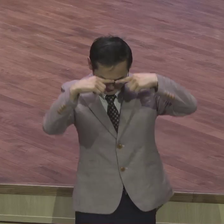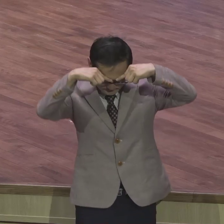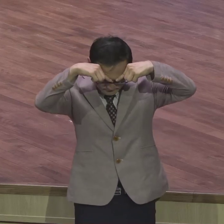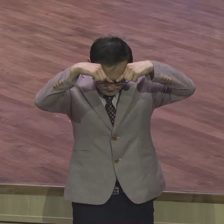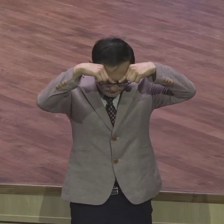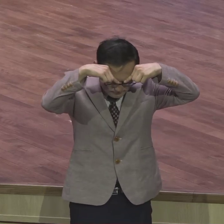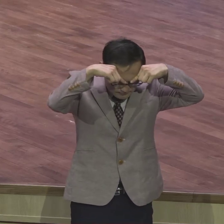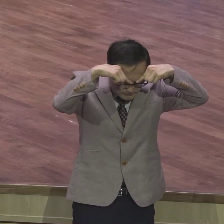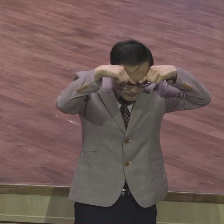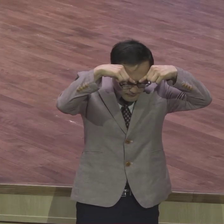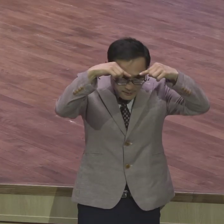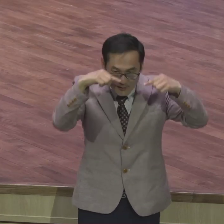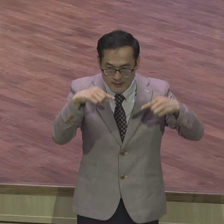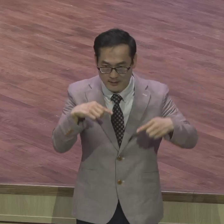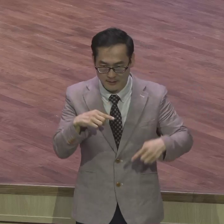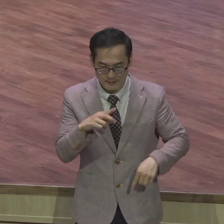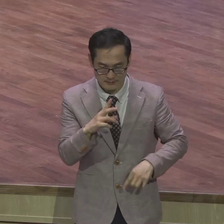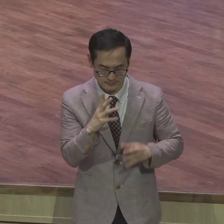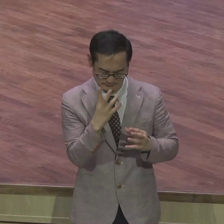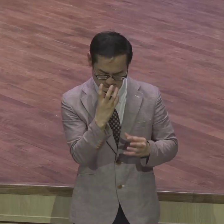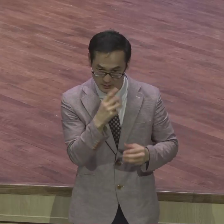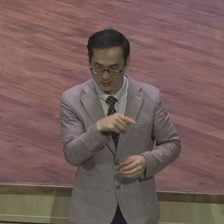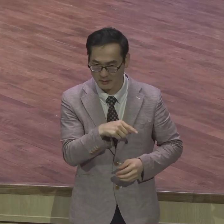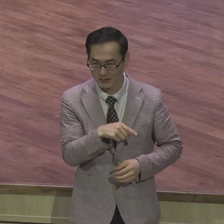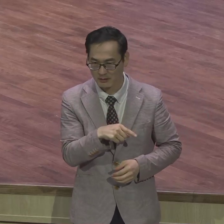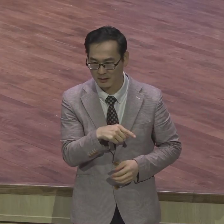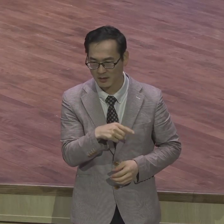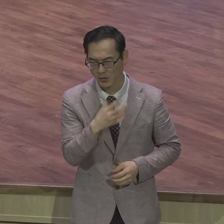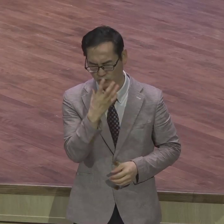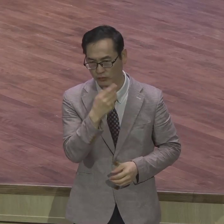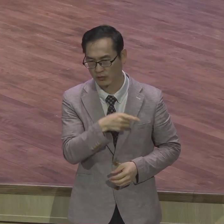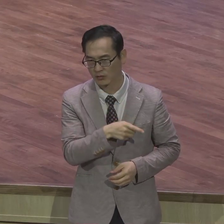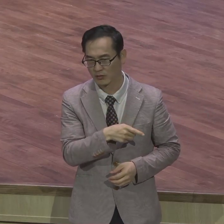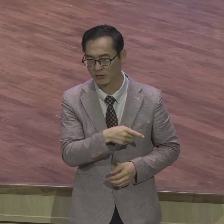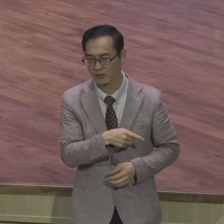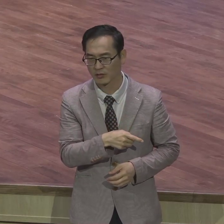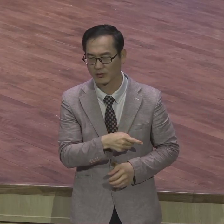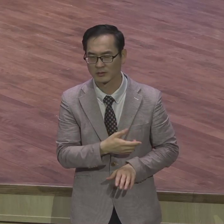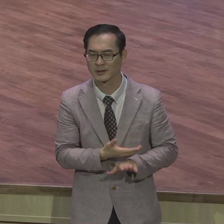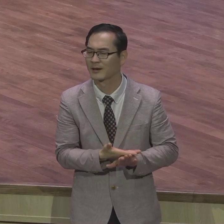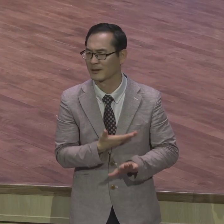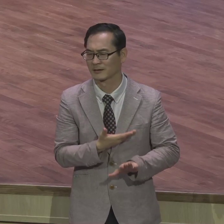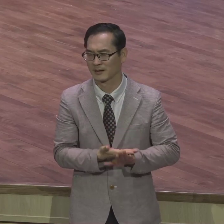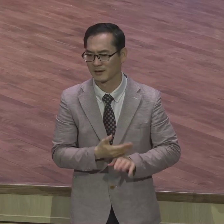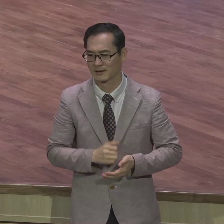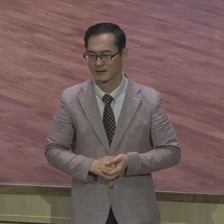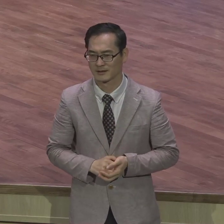뭔가 어두워 어두워 시안하지 사람은 사랑을 먹고 사는가